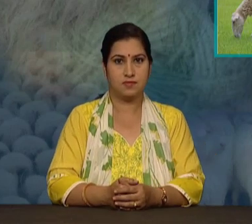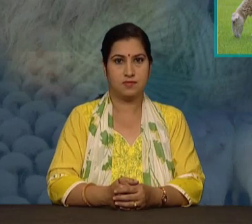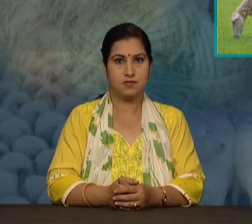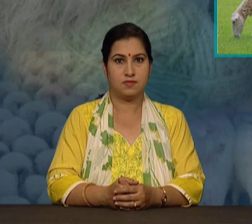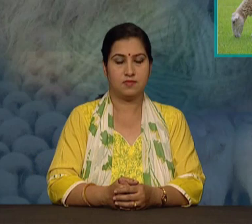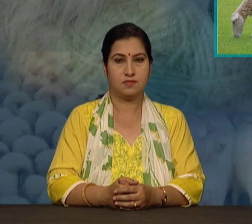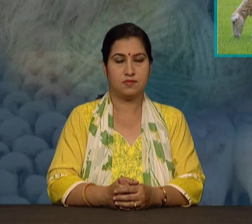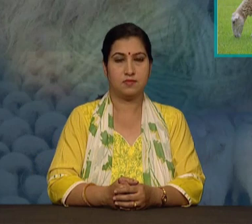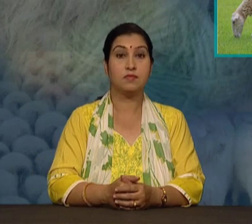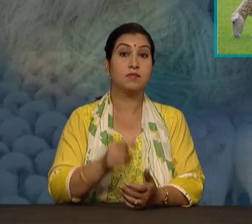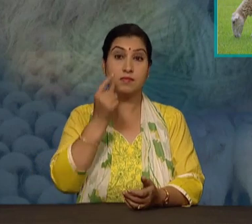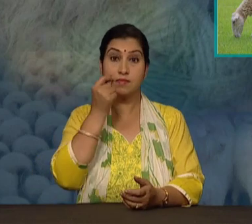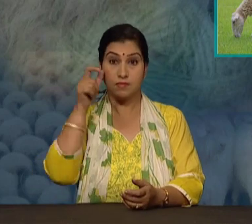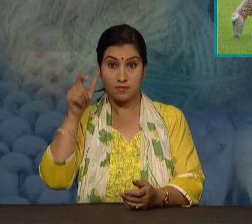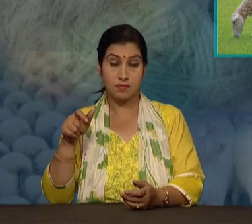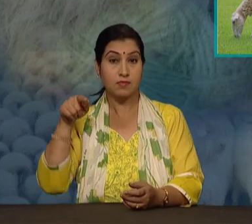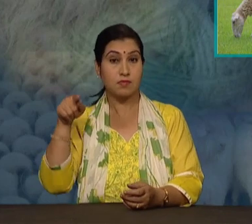गडर्या इनका बहुत ध्यान रखता है